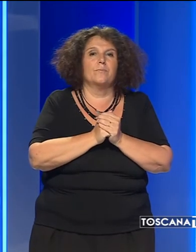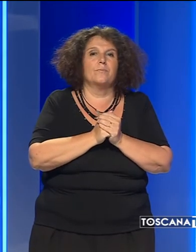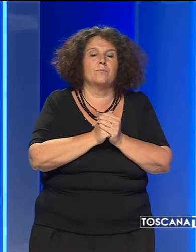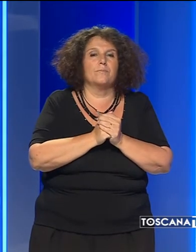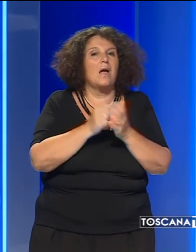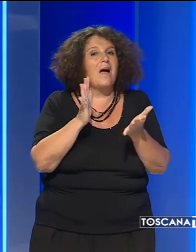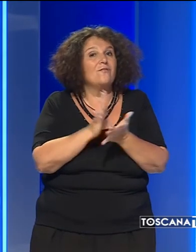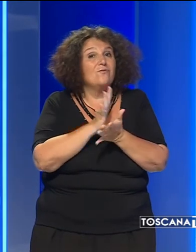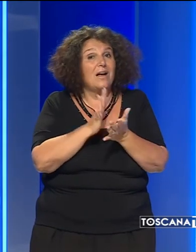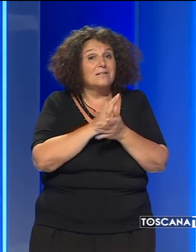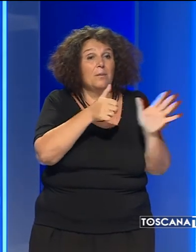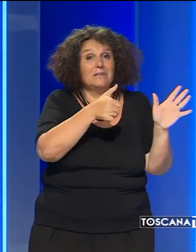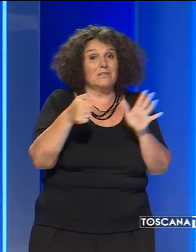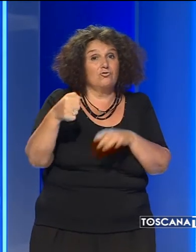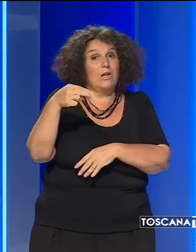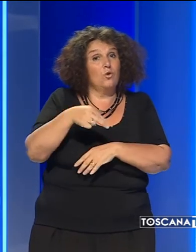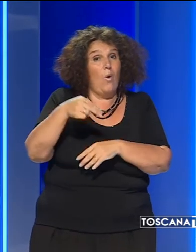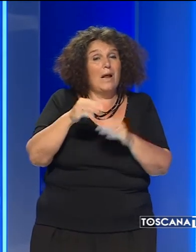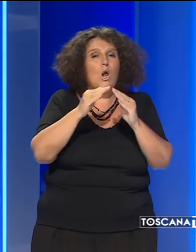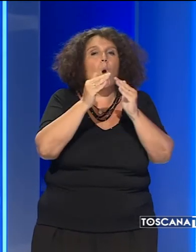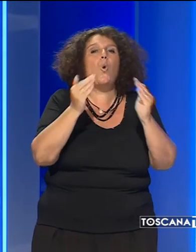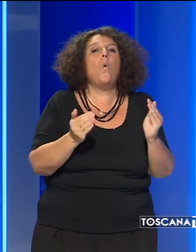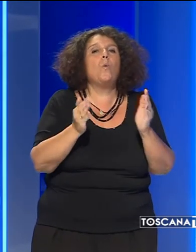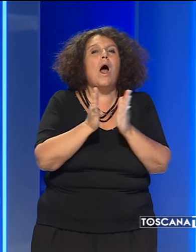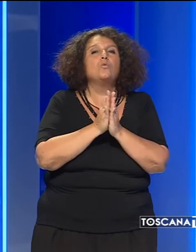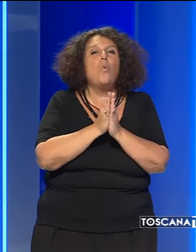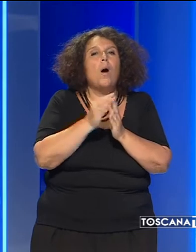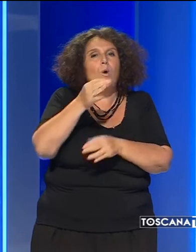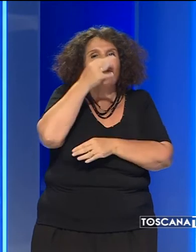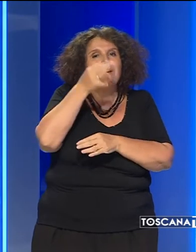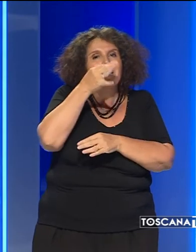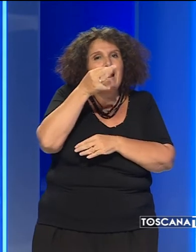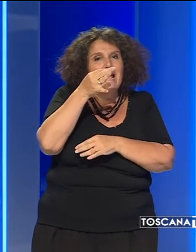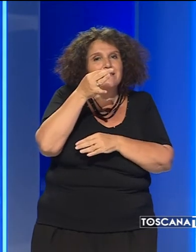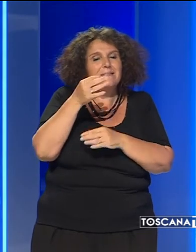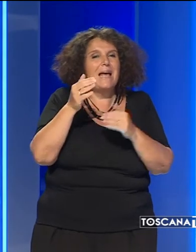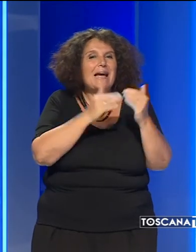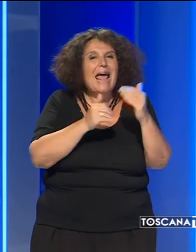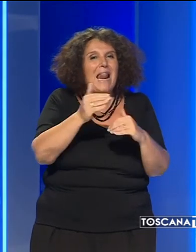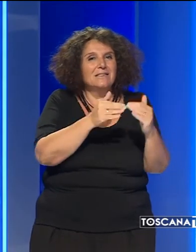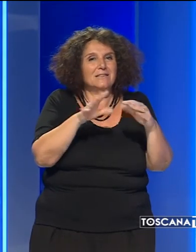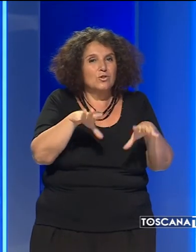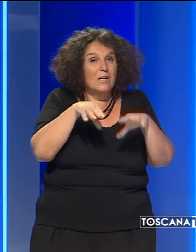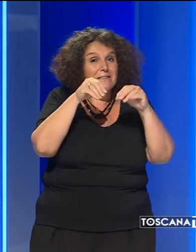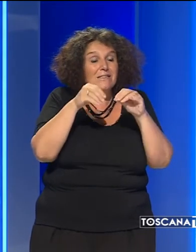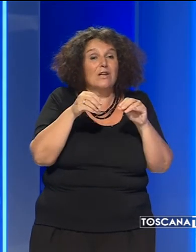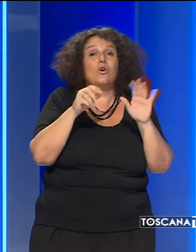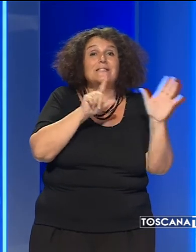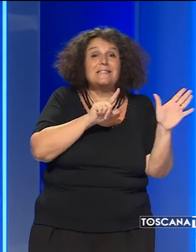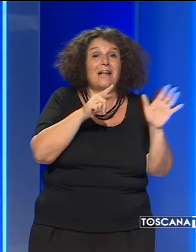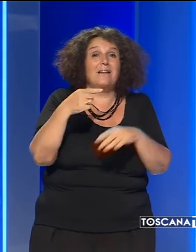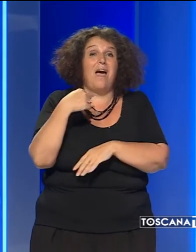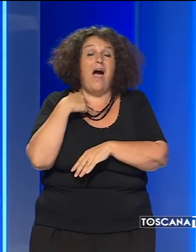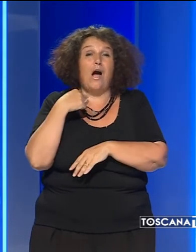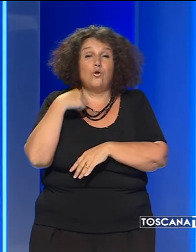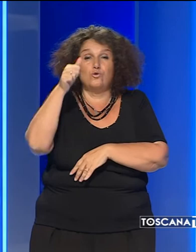Festa per i 600 anni della cupola del Duomo di Firenze, la cui realizzazione iniziò il 7 agosto